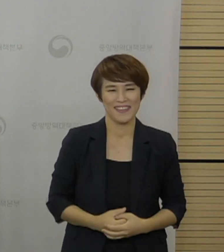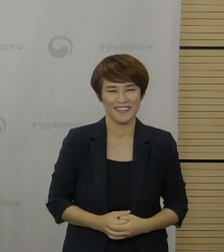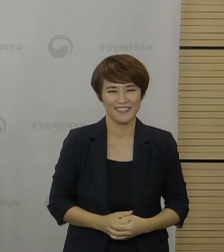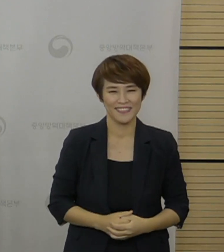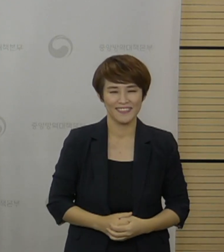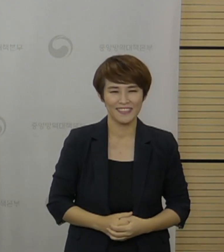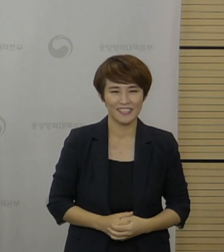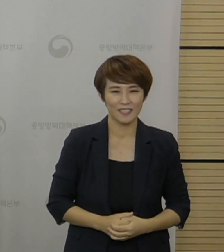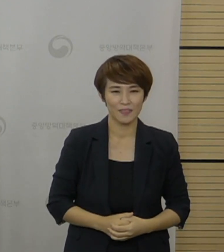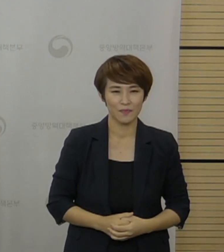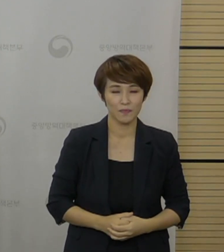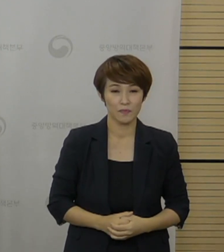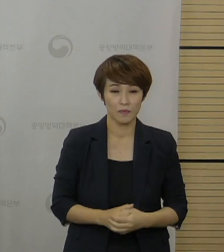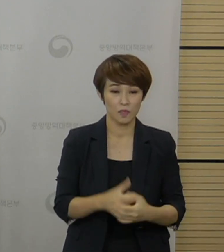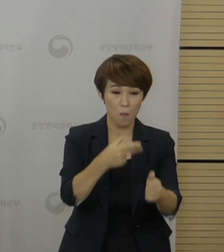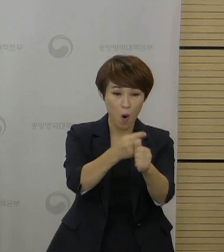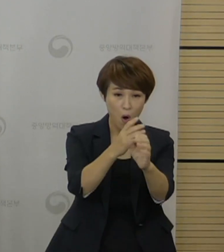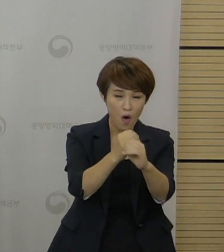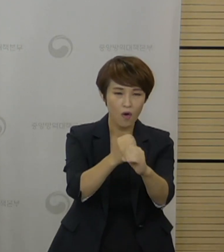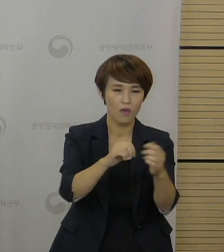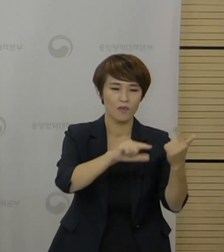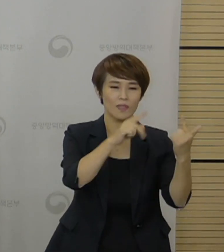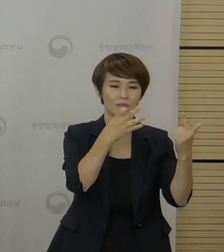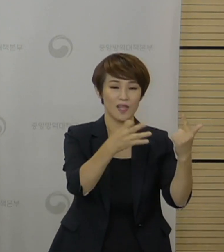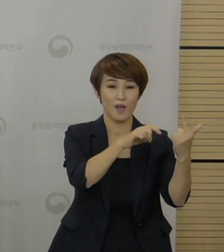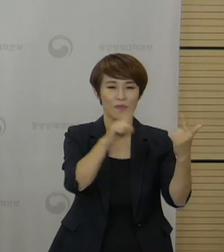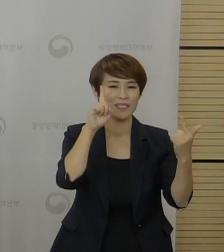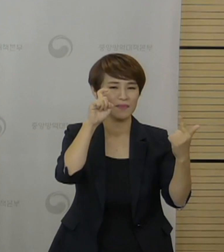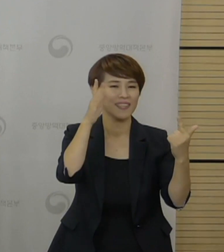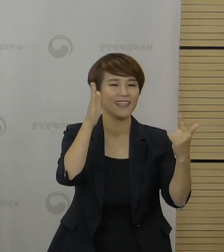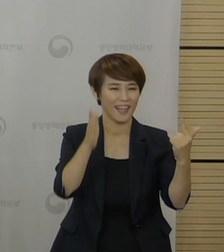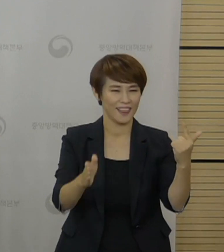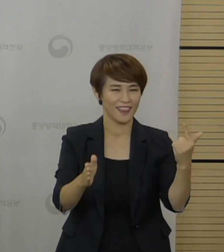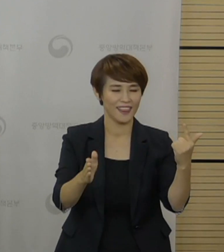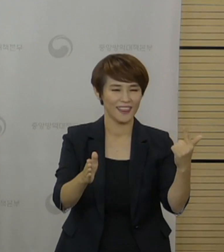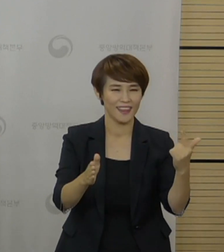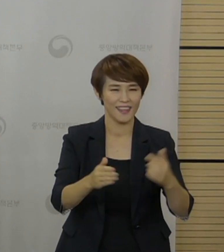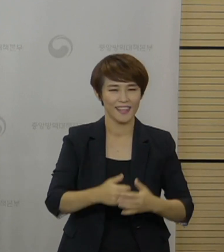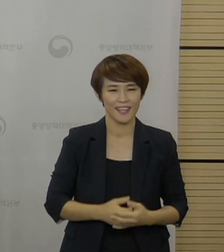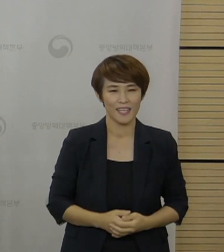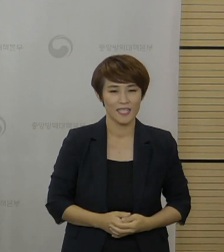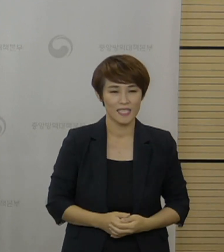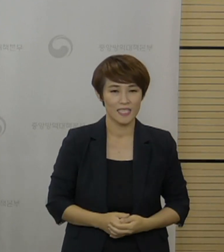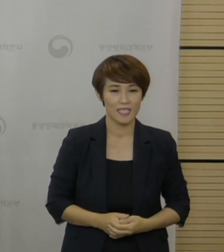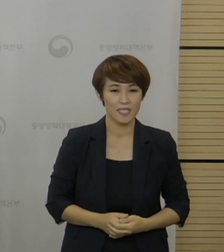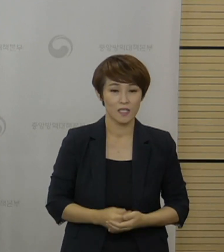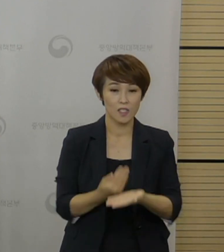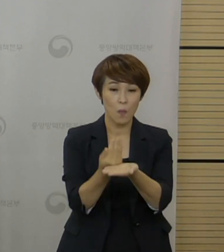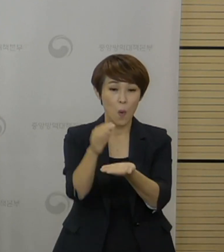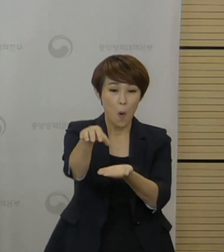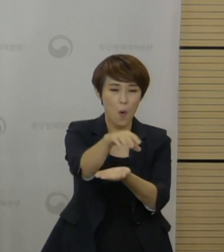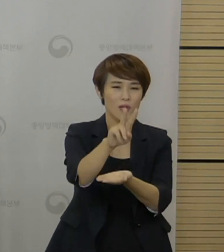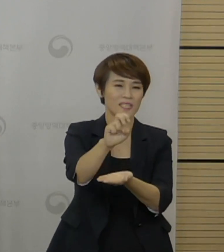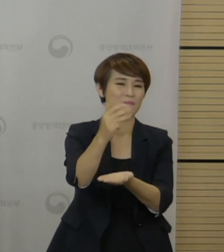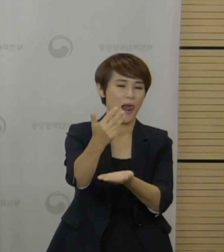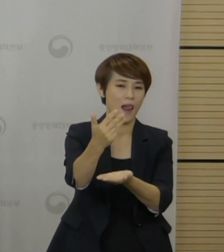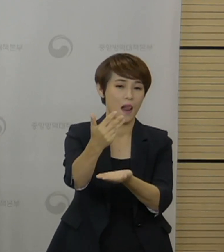접종 기간은 6월 14일부터 총 11일간이었고 28개 섬을 대상으로 총